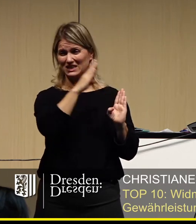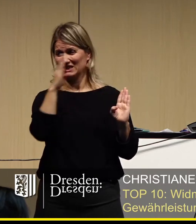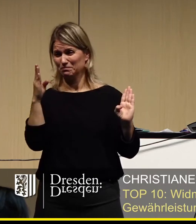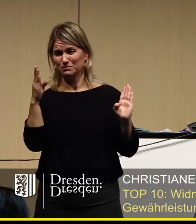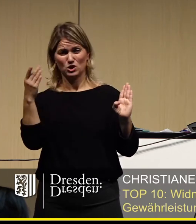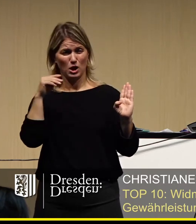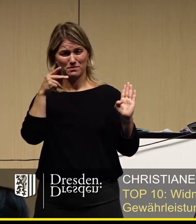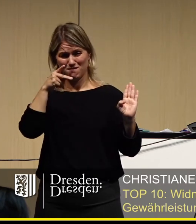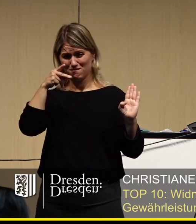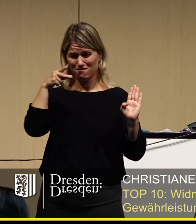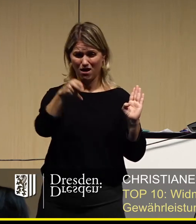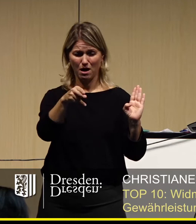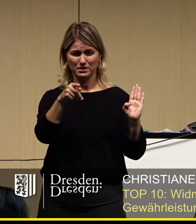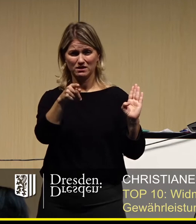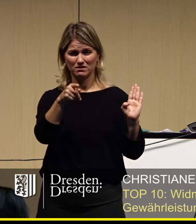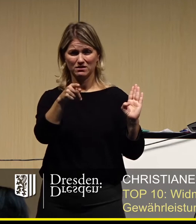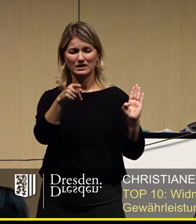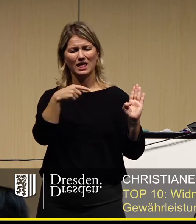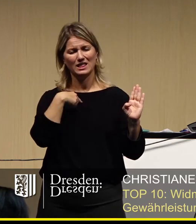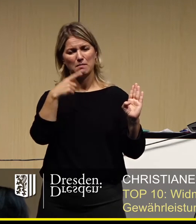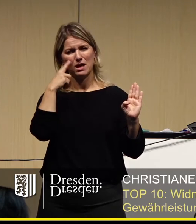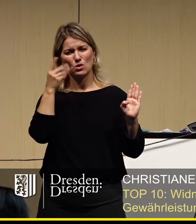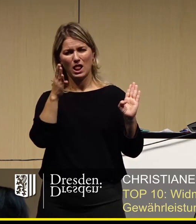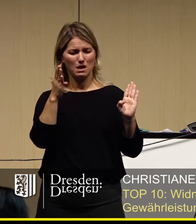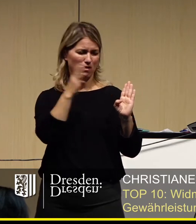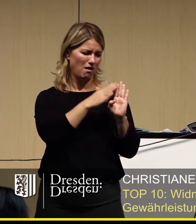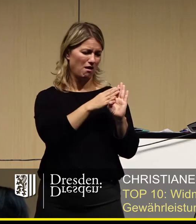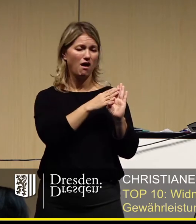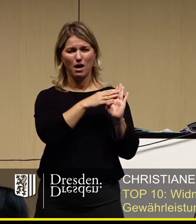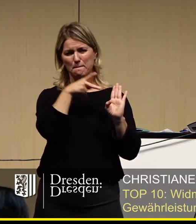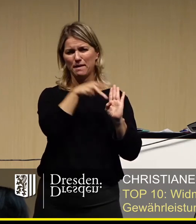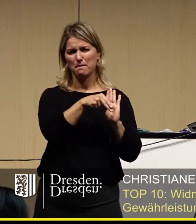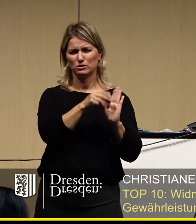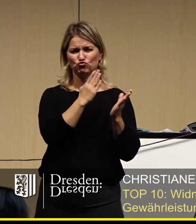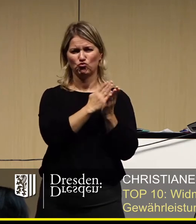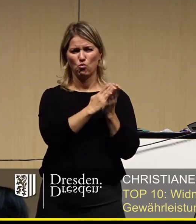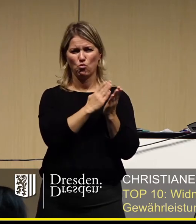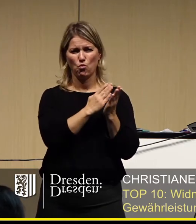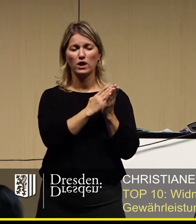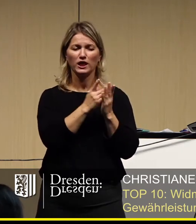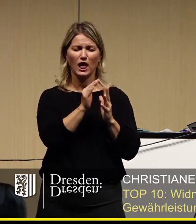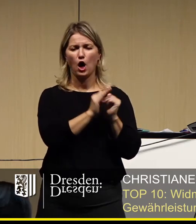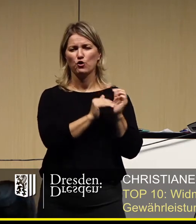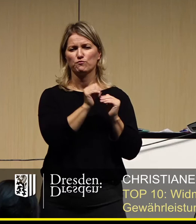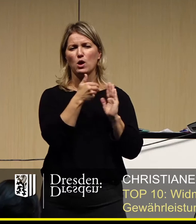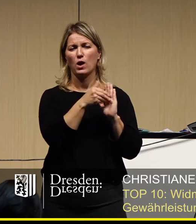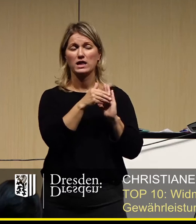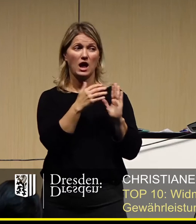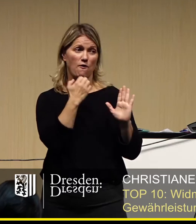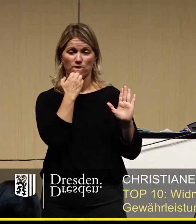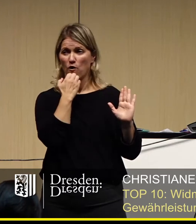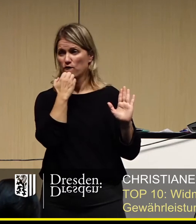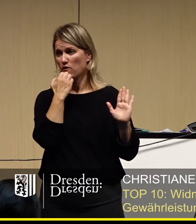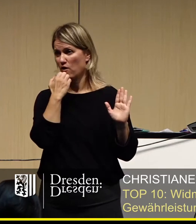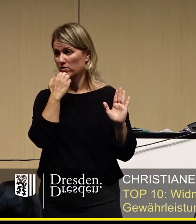wären wir eigentlich schon eher der Meinung, dann zu sagen, dann direkt den Cut zu machen und gar nicht aufzubauen. Wir drücken allerdings